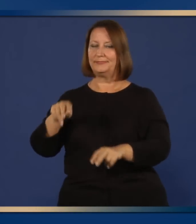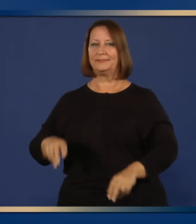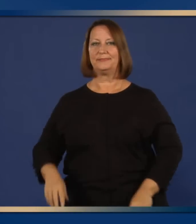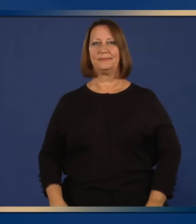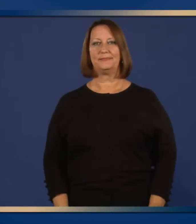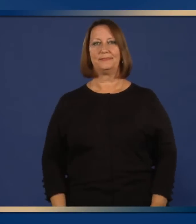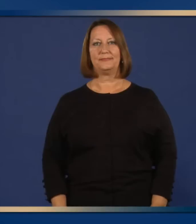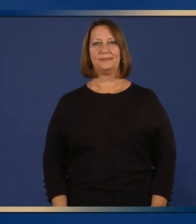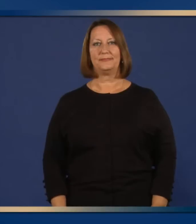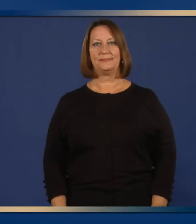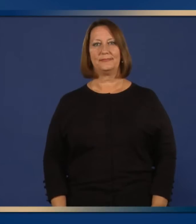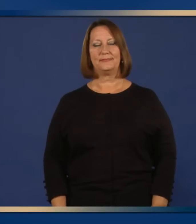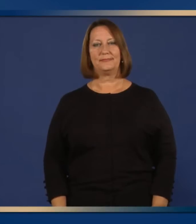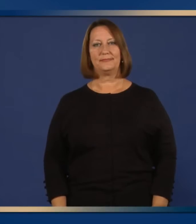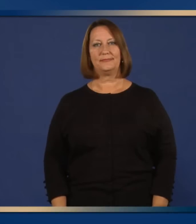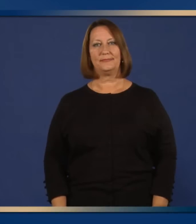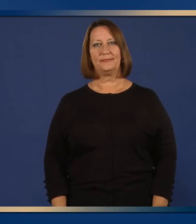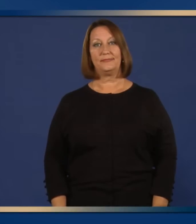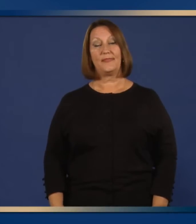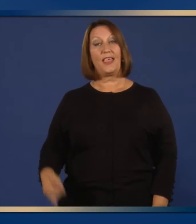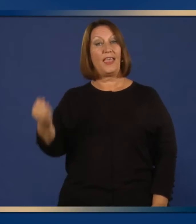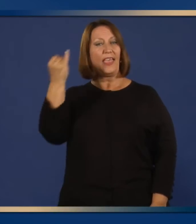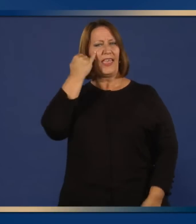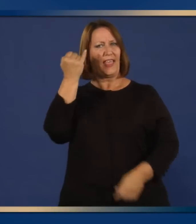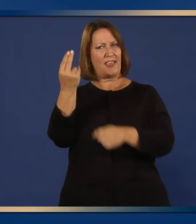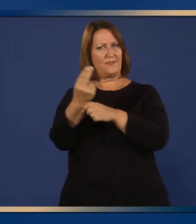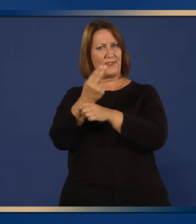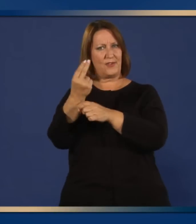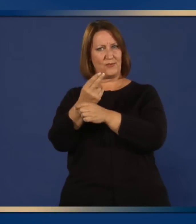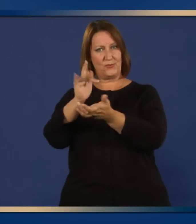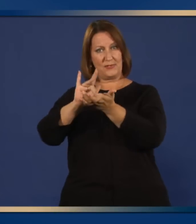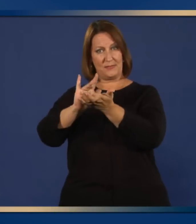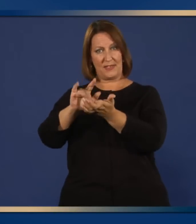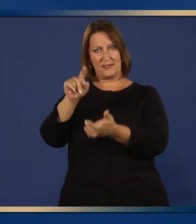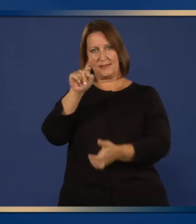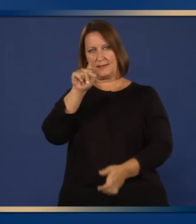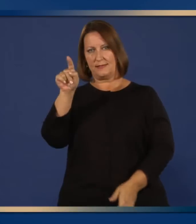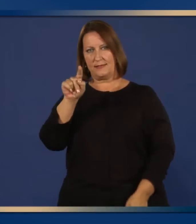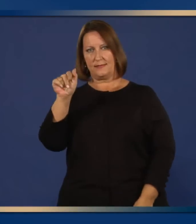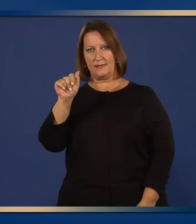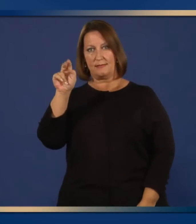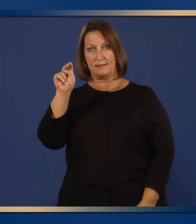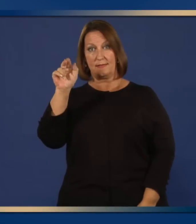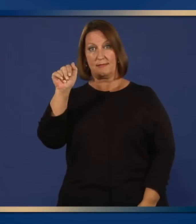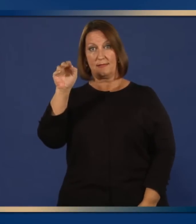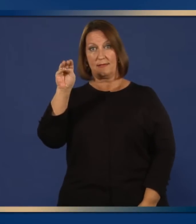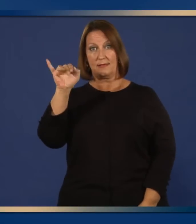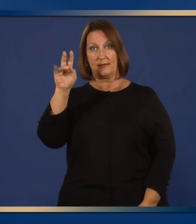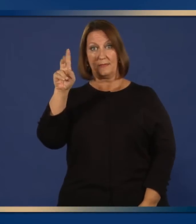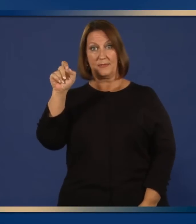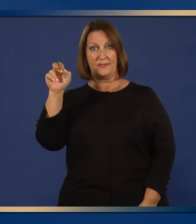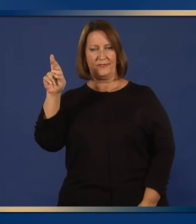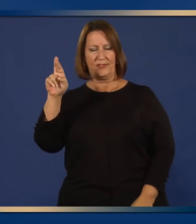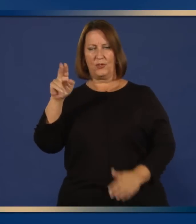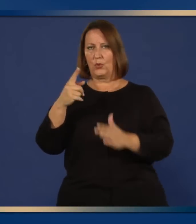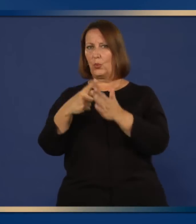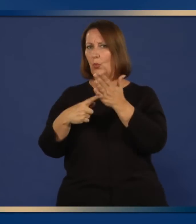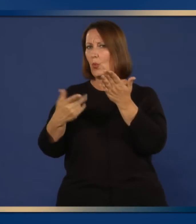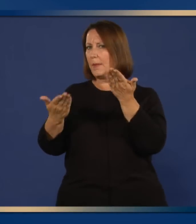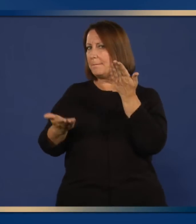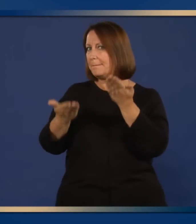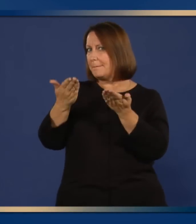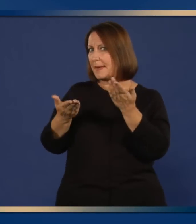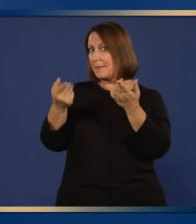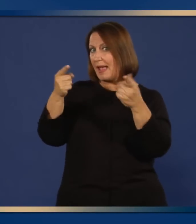¿Cuáles son los posibles efectos secundarios graves de Zanamivir? La gente debe ser consciente